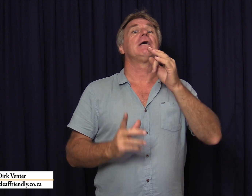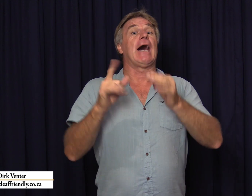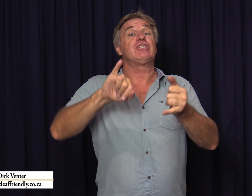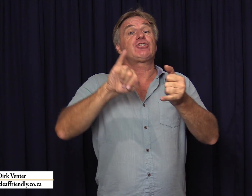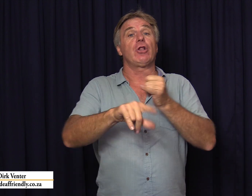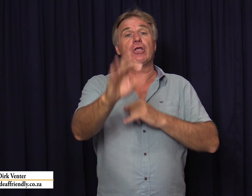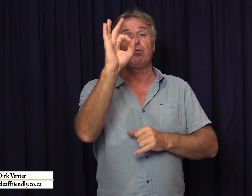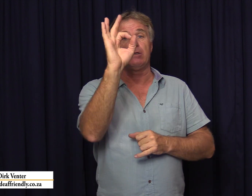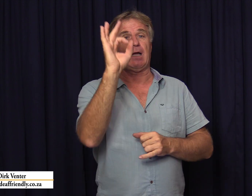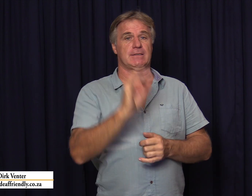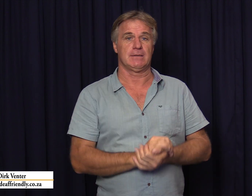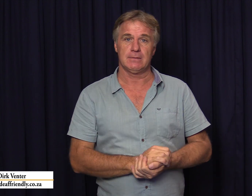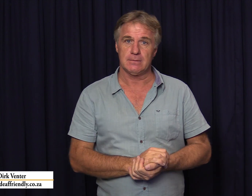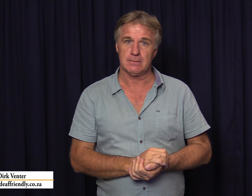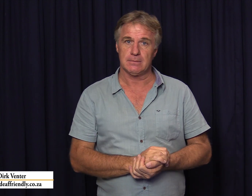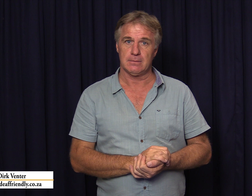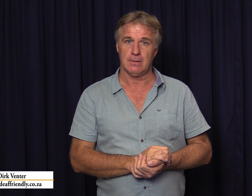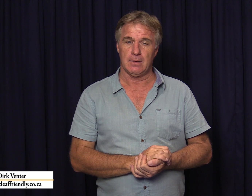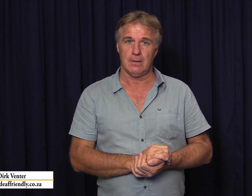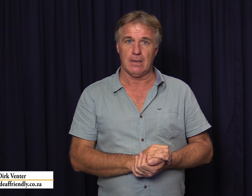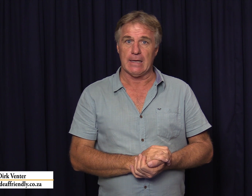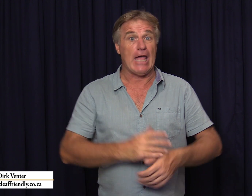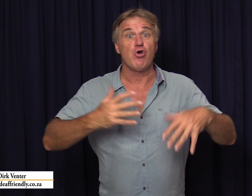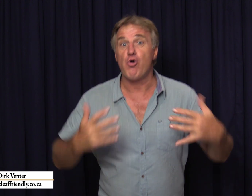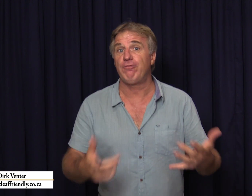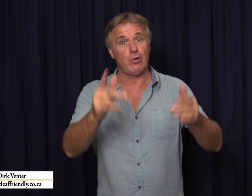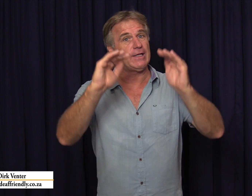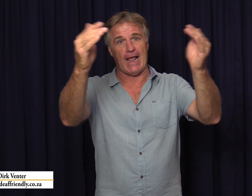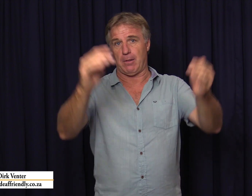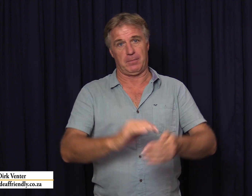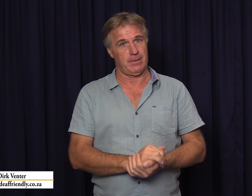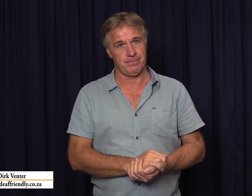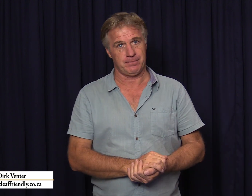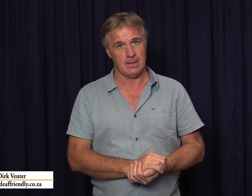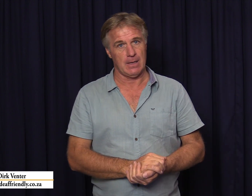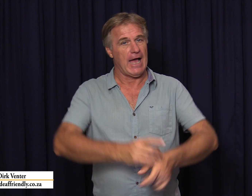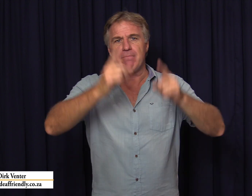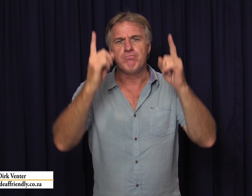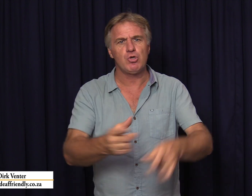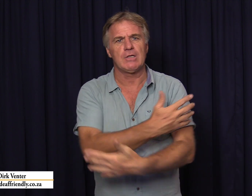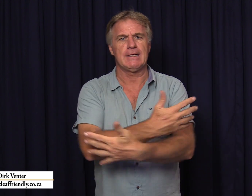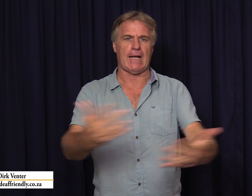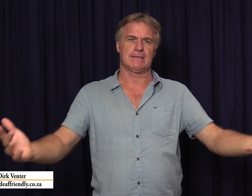hy skuld jou niks hy hoef jou nie te help my hy moet niks